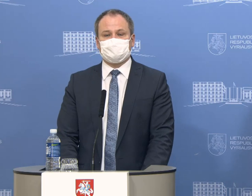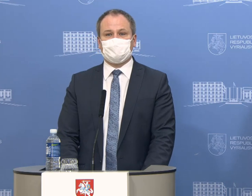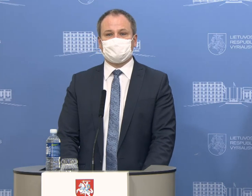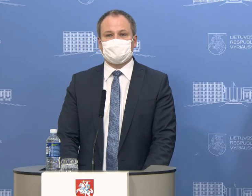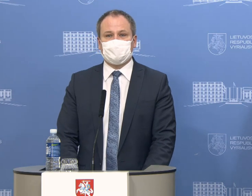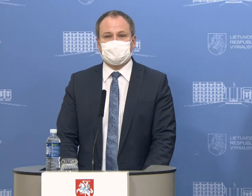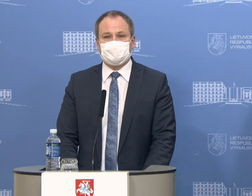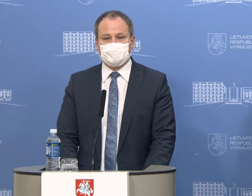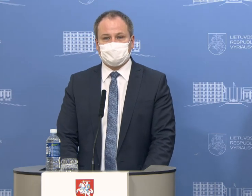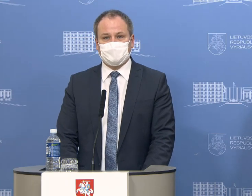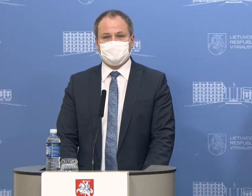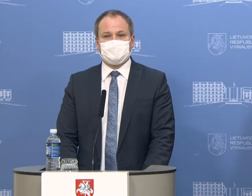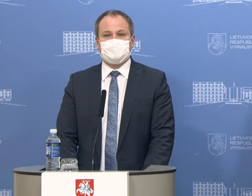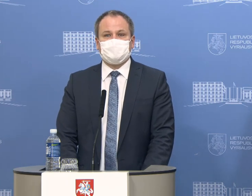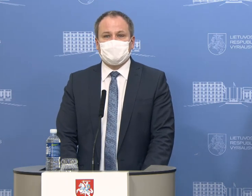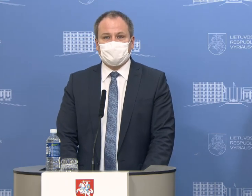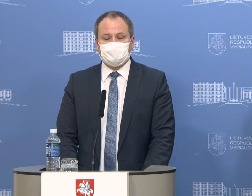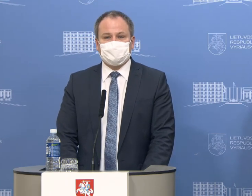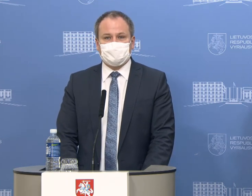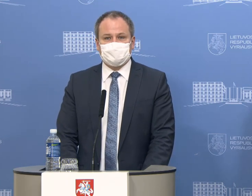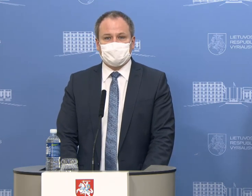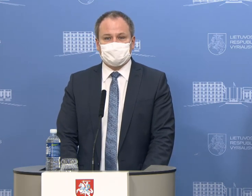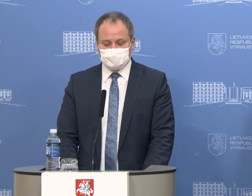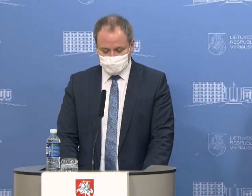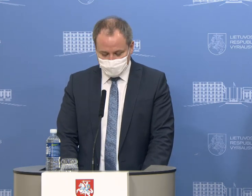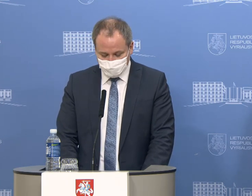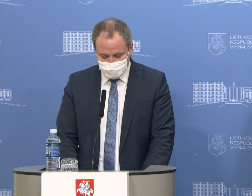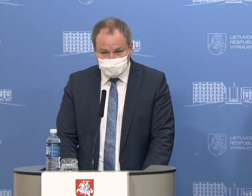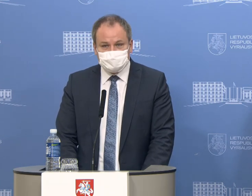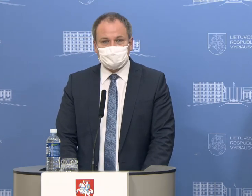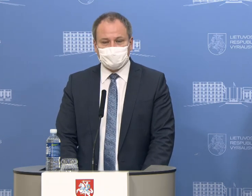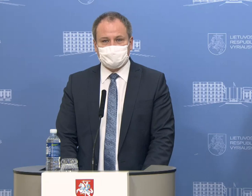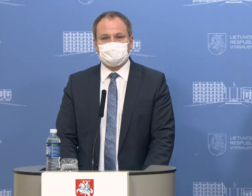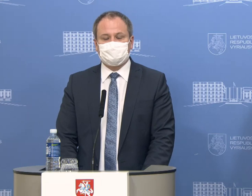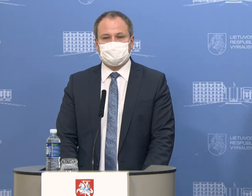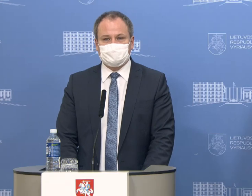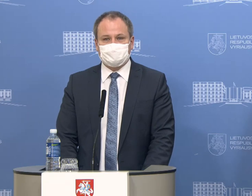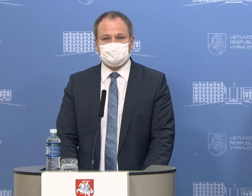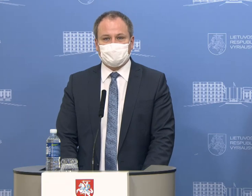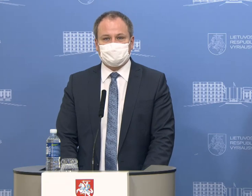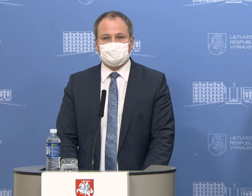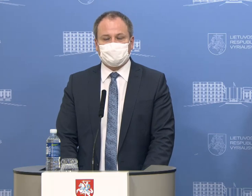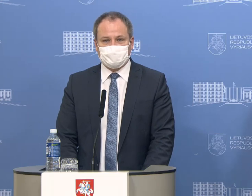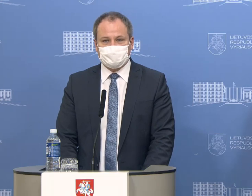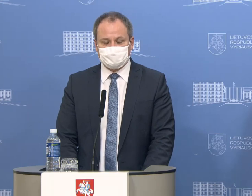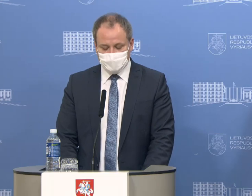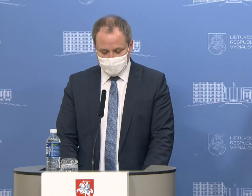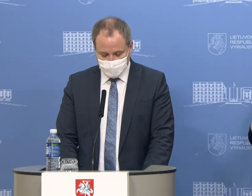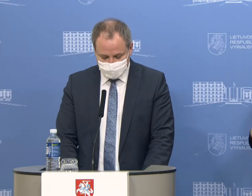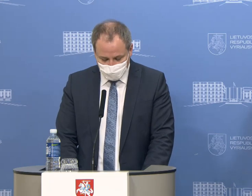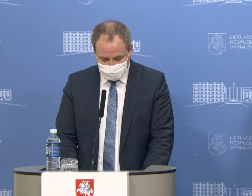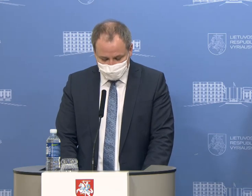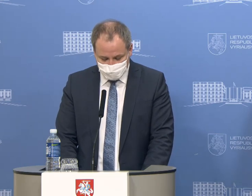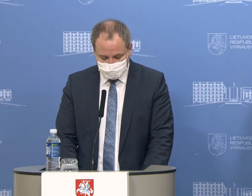savaitgalis, senoptikai žada jį gražu. Tai noriu pasakyti, kad būdės tikrai padidintos policijos pajėgos.